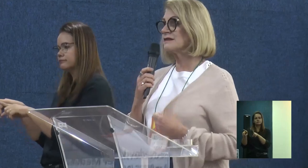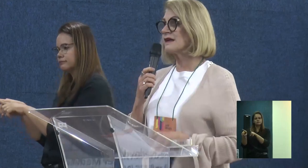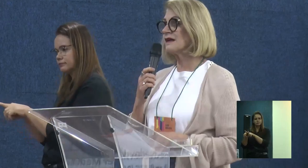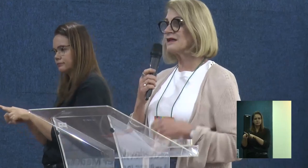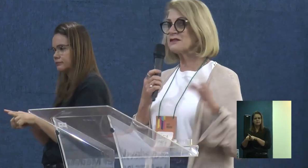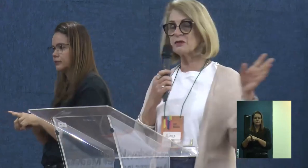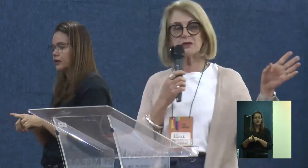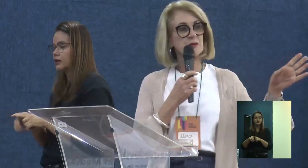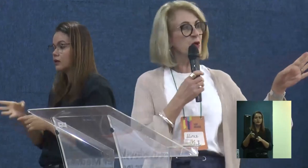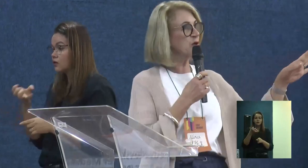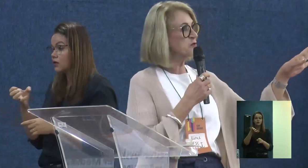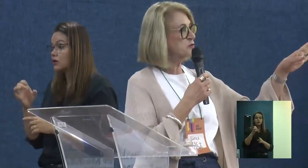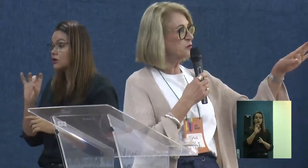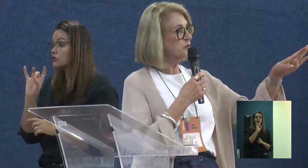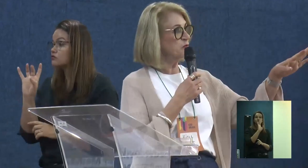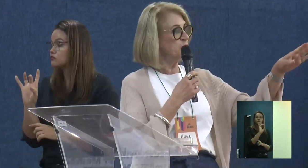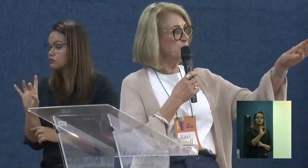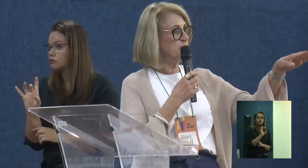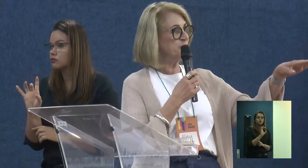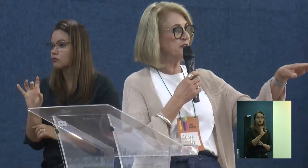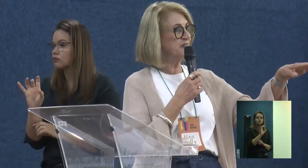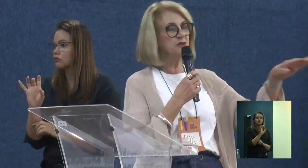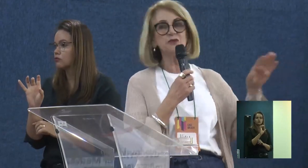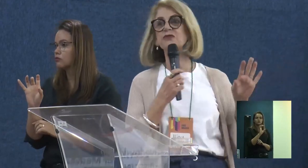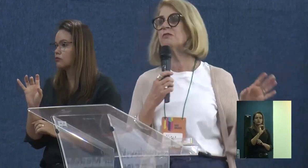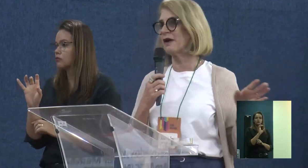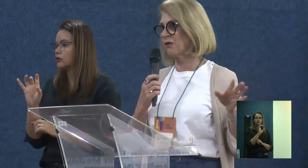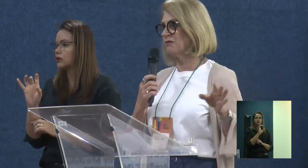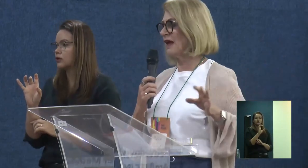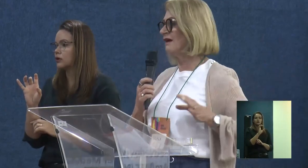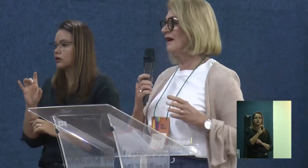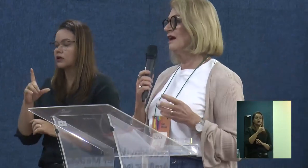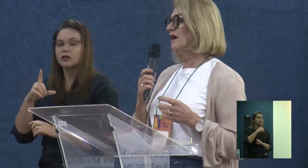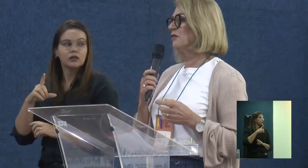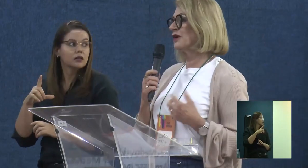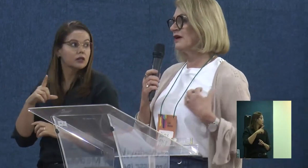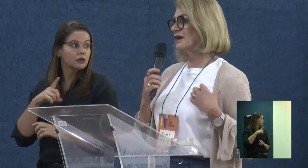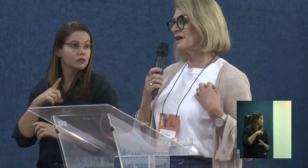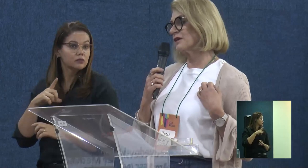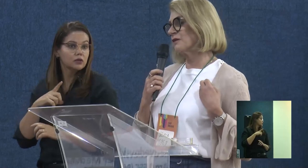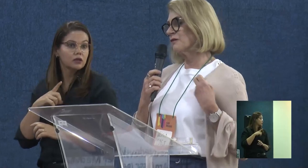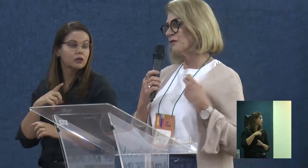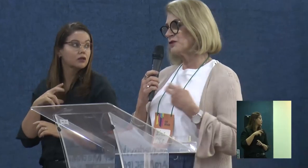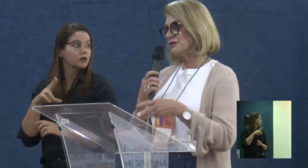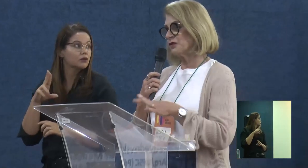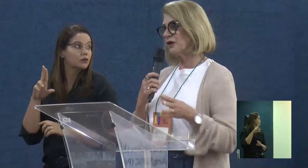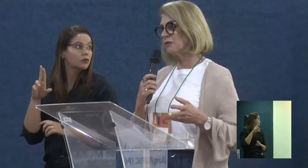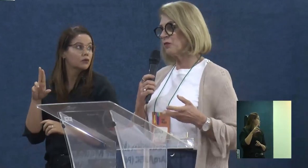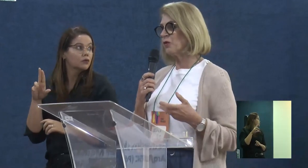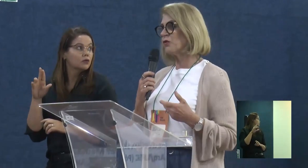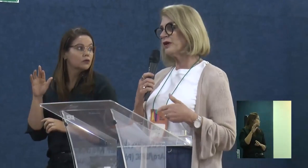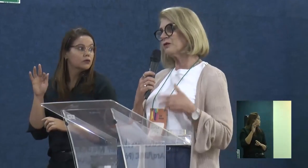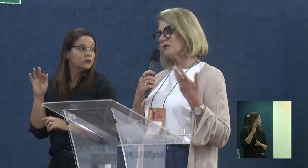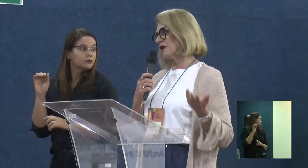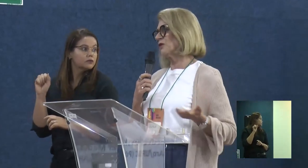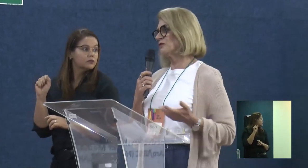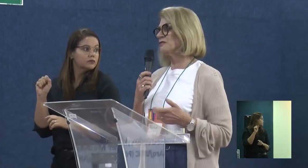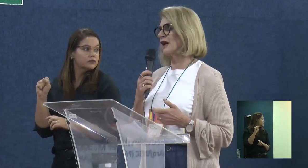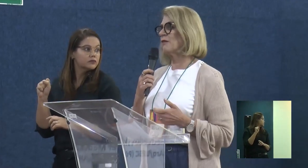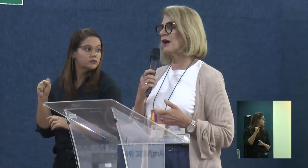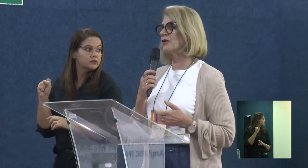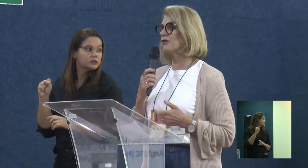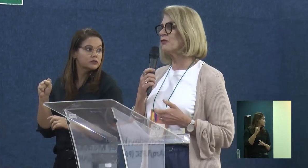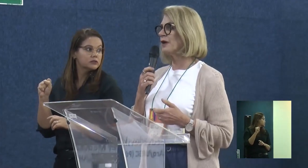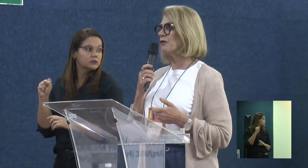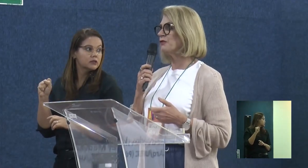colocar essa questão de o que eu estou com UFSC e UFPL. Porque vocês viram aí pelo meu currículo